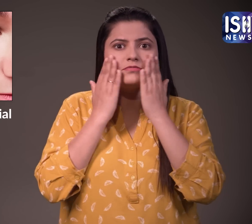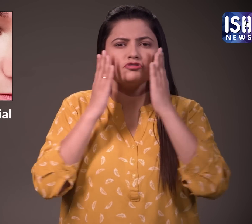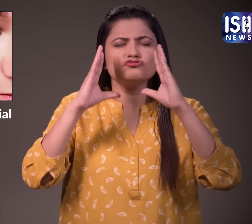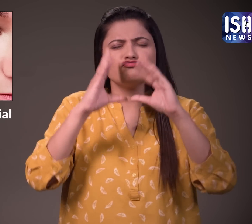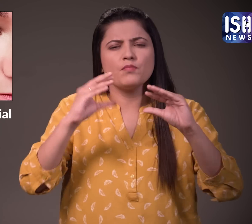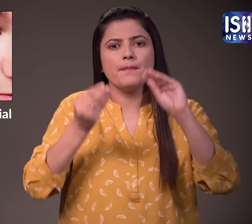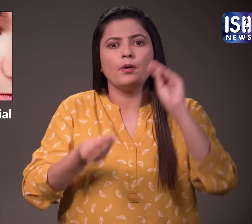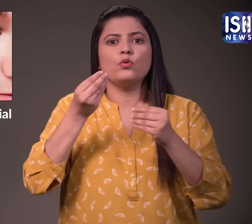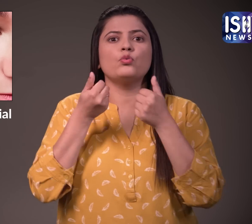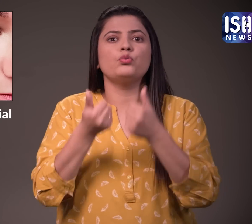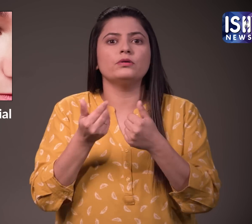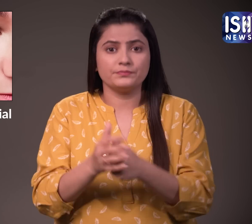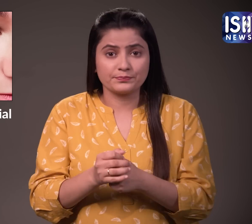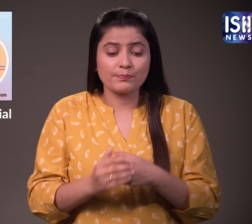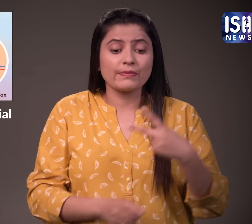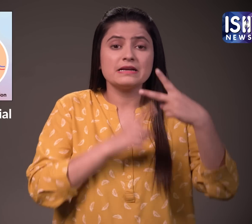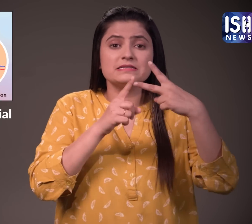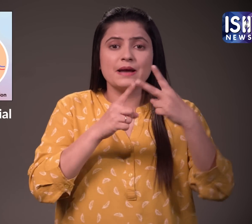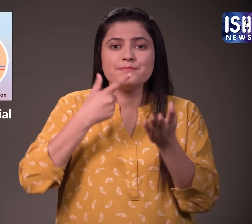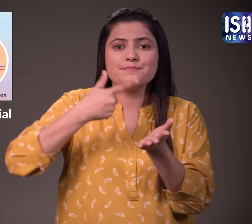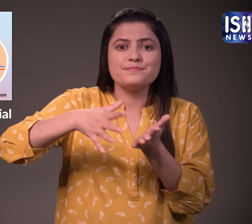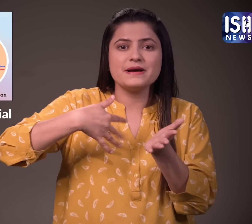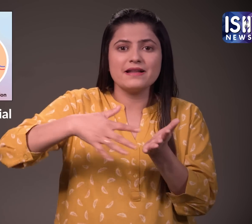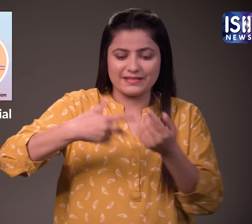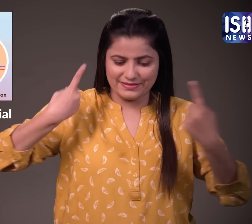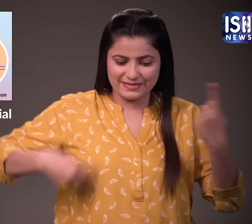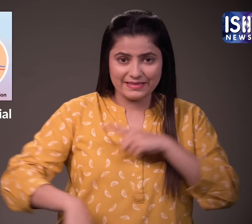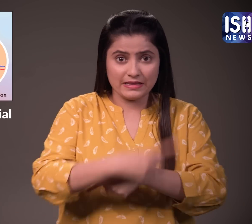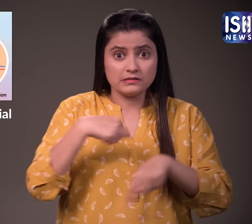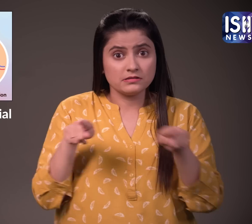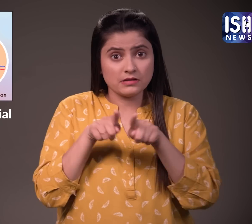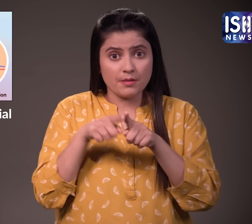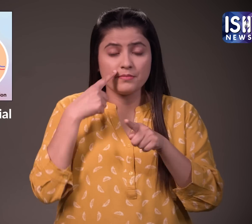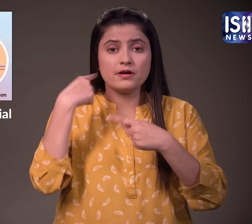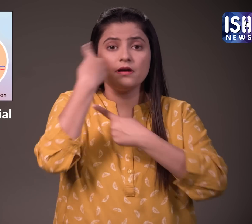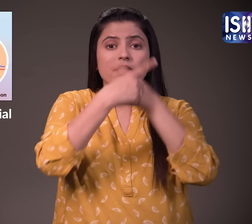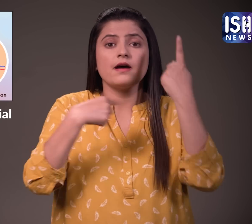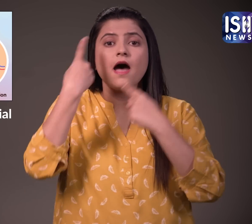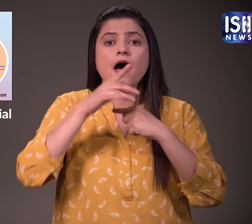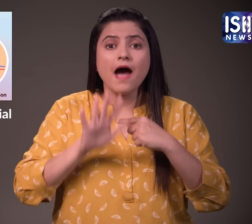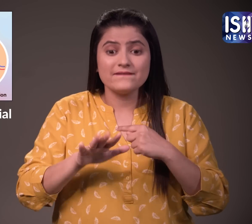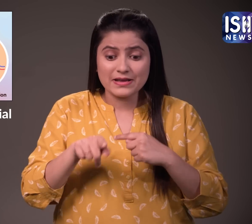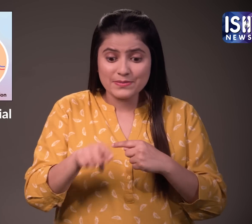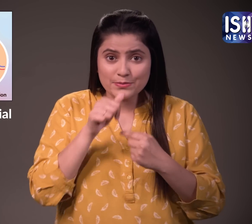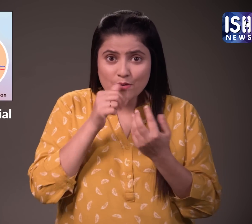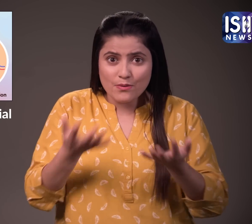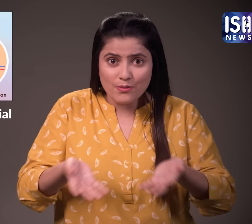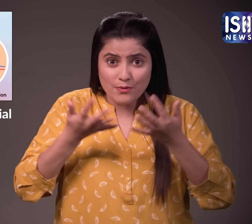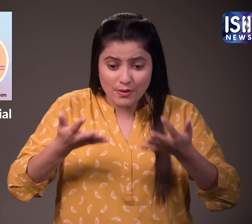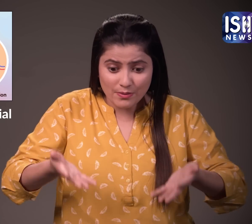भाप लेने के बाद moisturizer लगाए चेहरे समित हमारे पूरे शरीर में नक्स्त संचार होता है भाप से निकलने